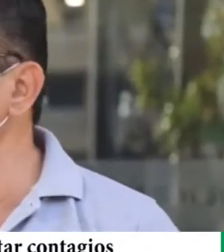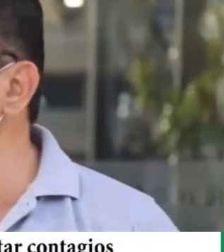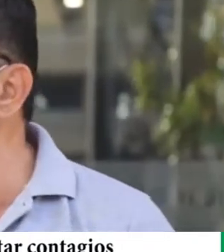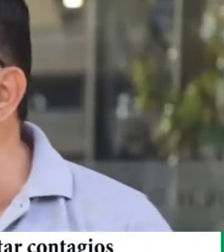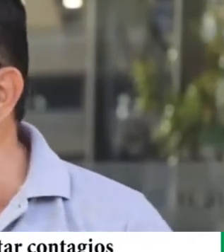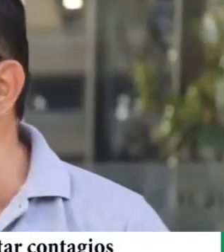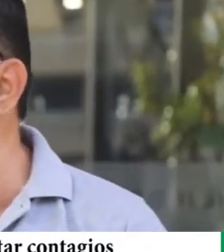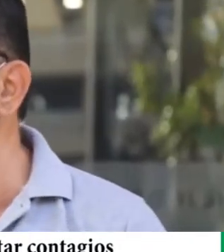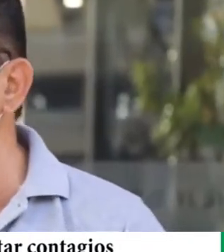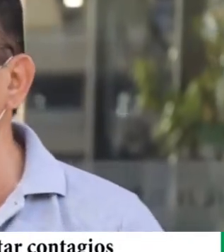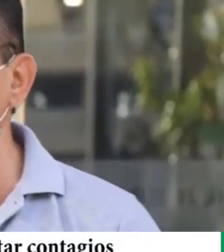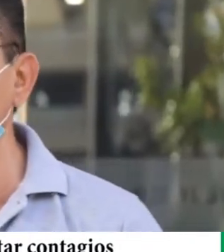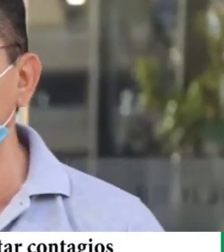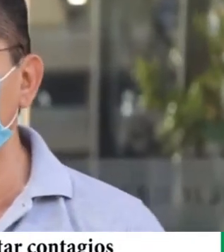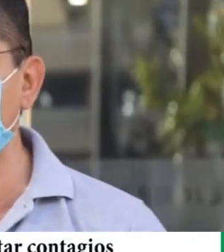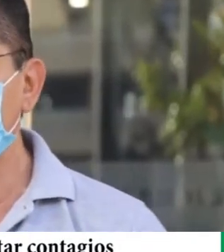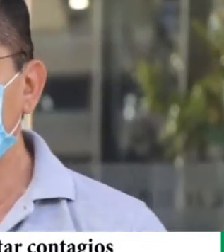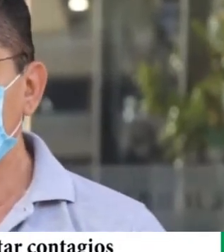embarazadas,